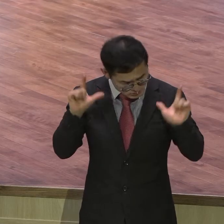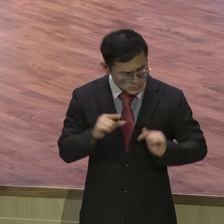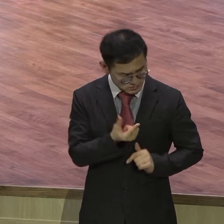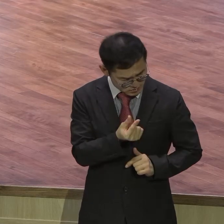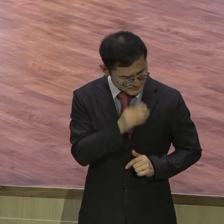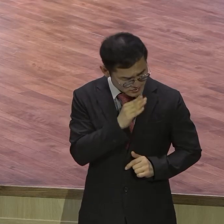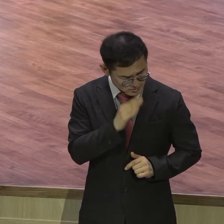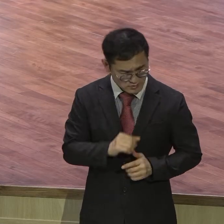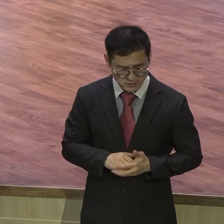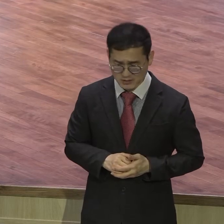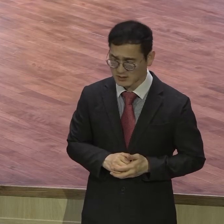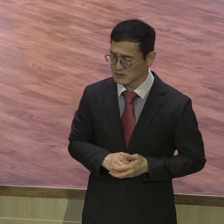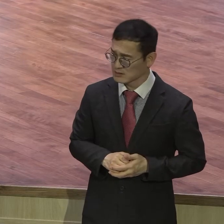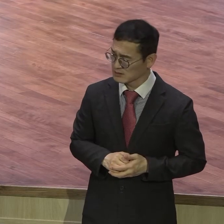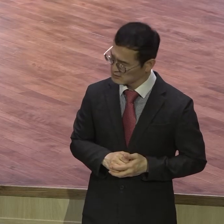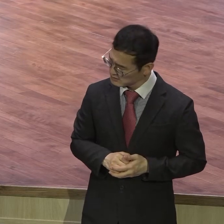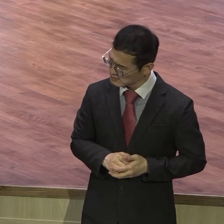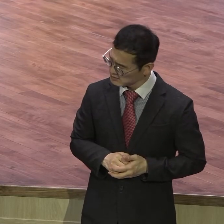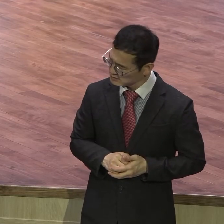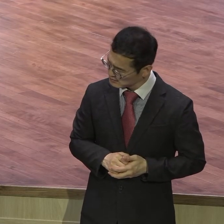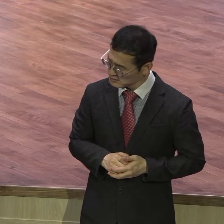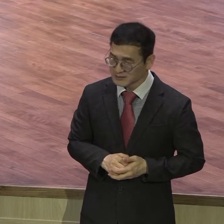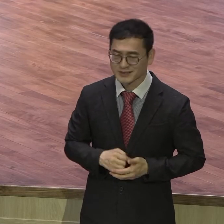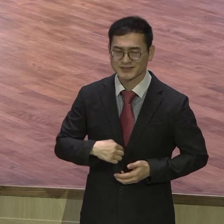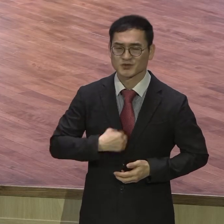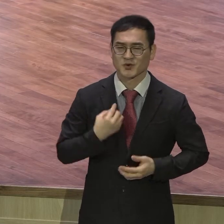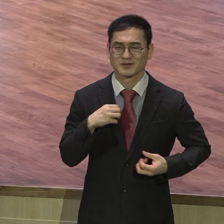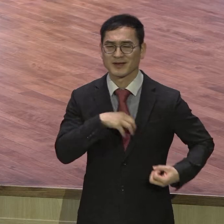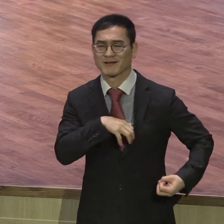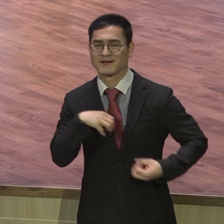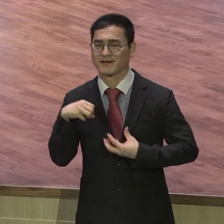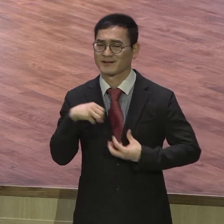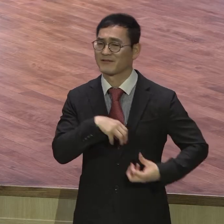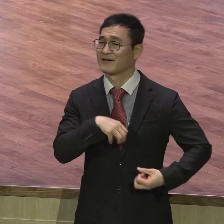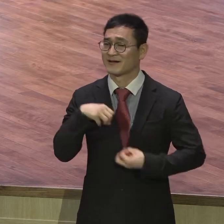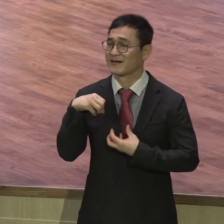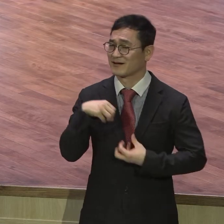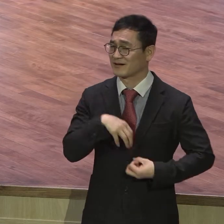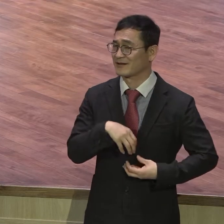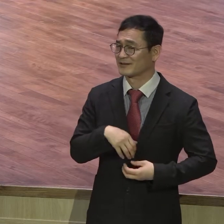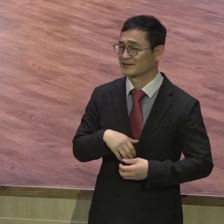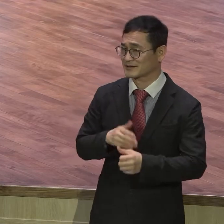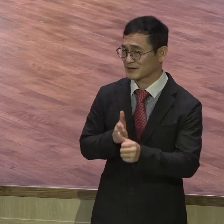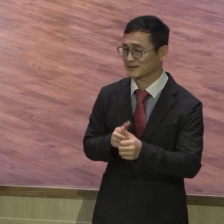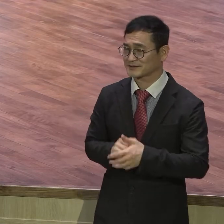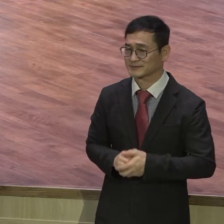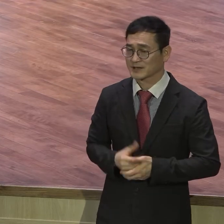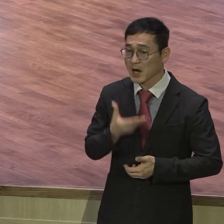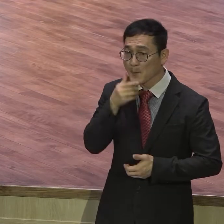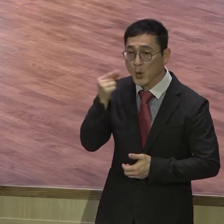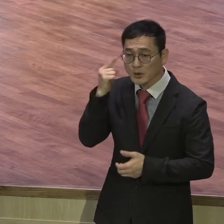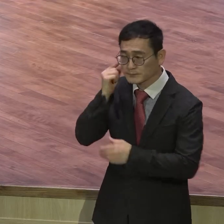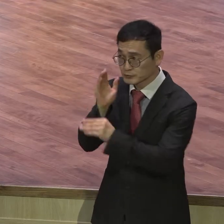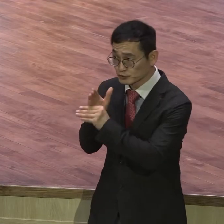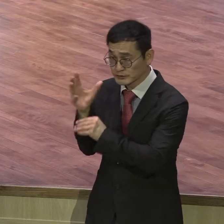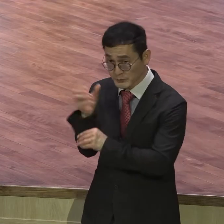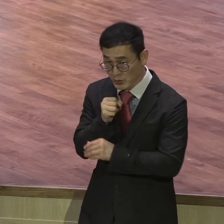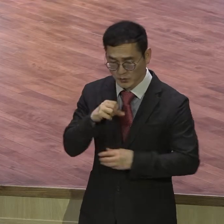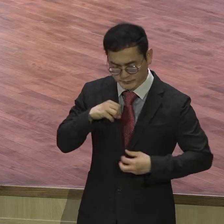우리 연계 모든 성도들 복음적 셀프토크를 통해서 차원이